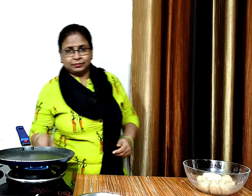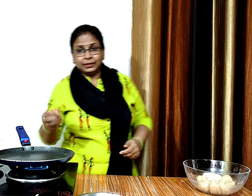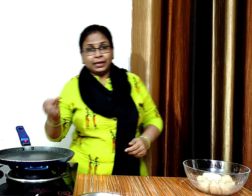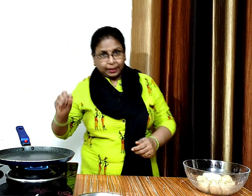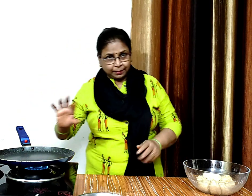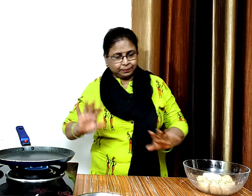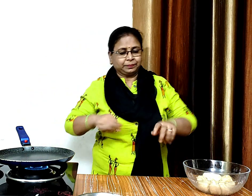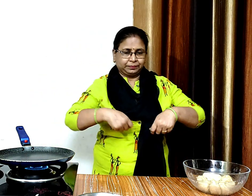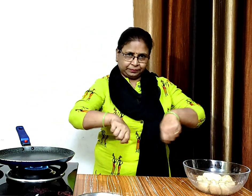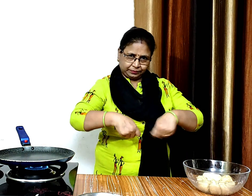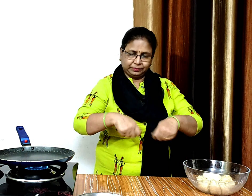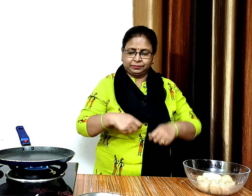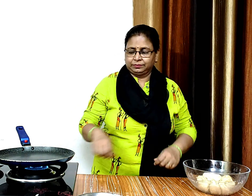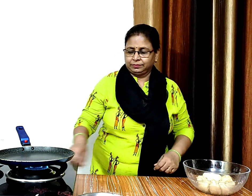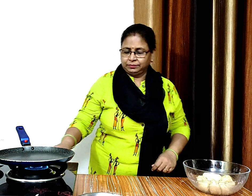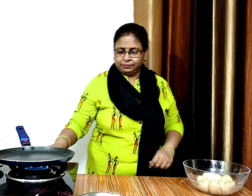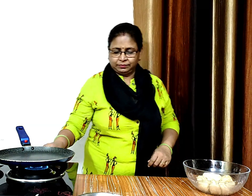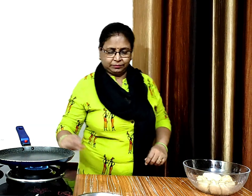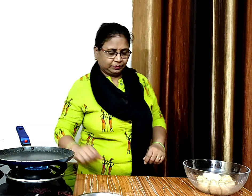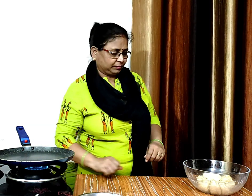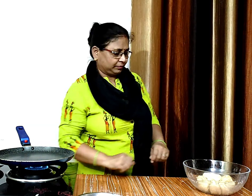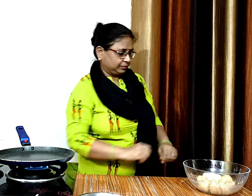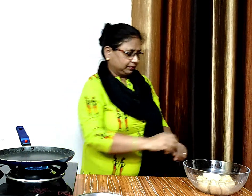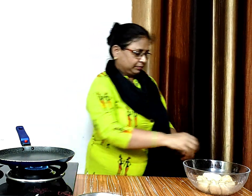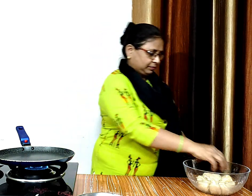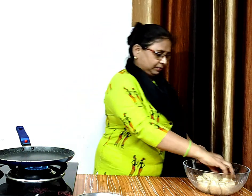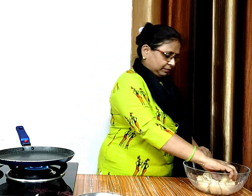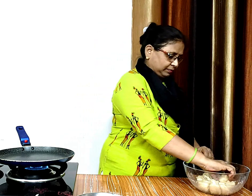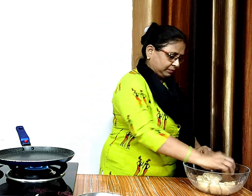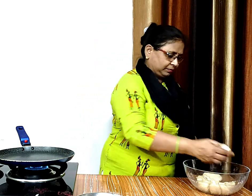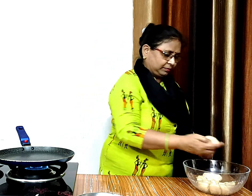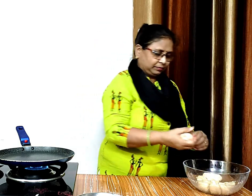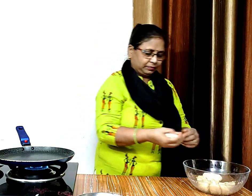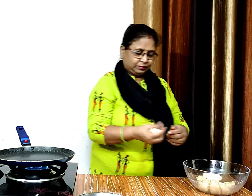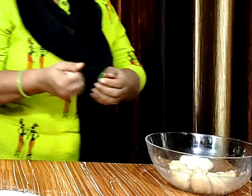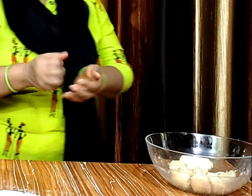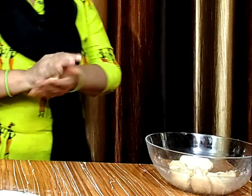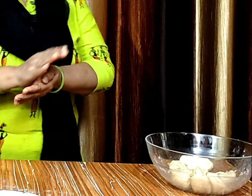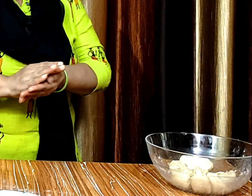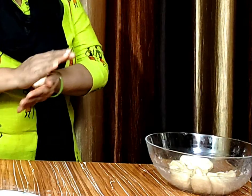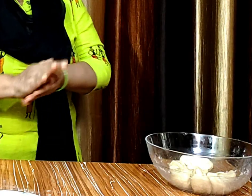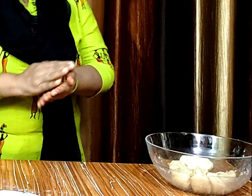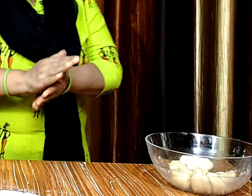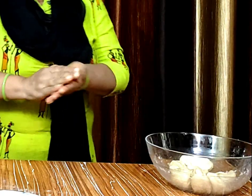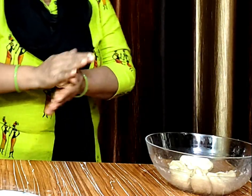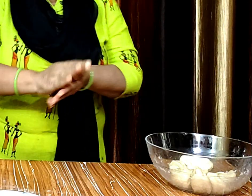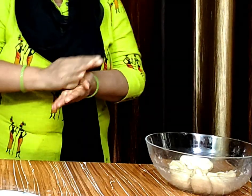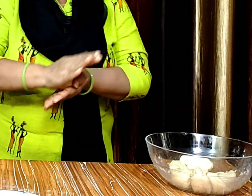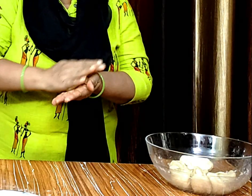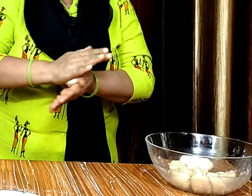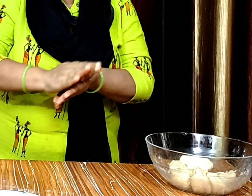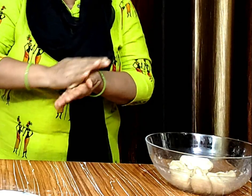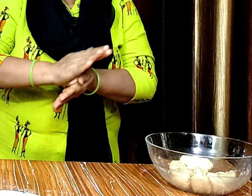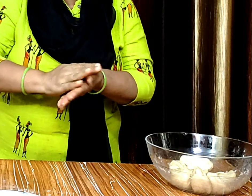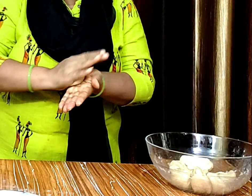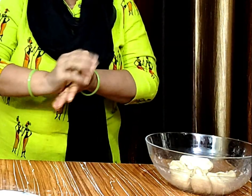जब तक तबागरम हो रहा है तब तक हम चपाती बना लेंगे इसके लिए एक लोई लेंगे और इसे बेल लेंगे